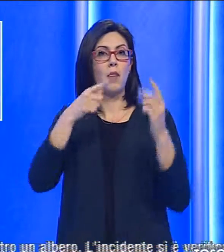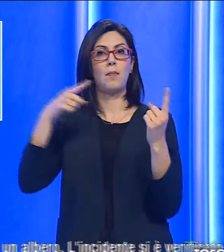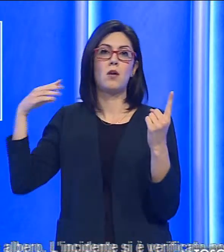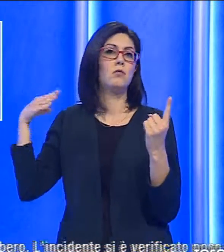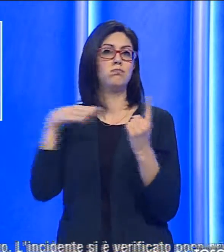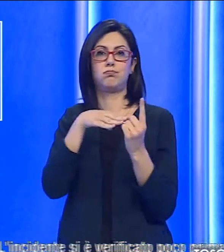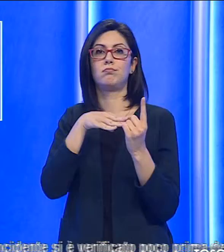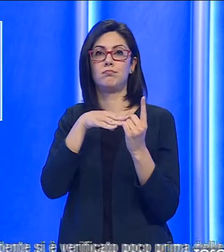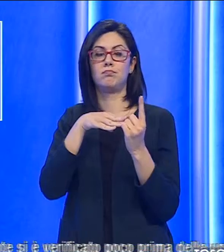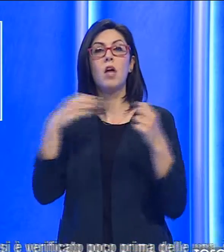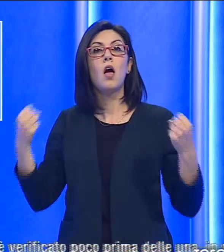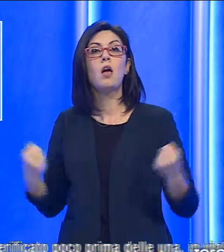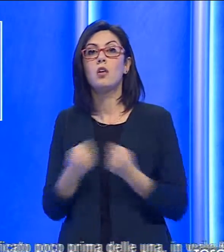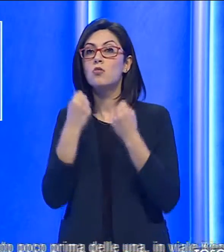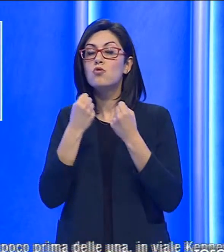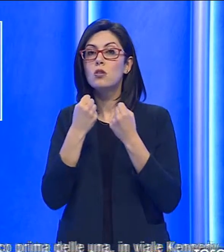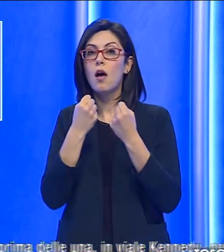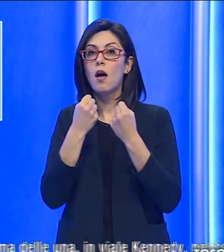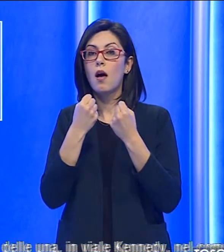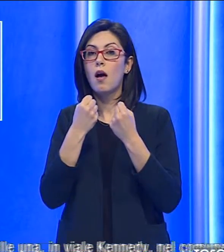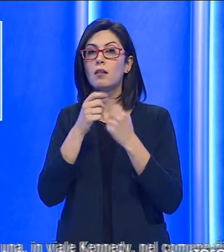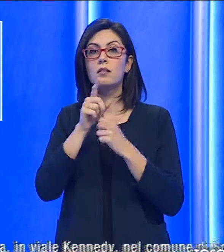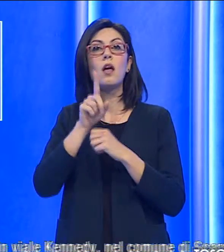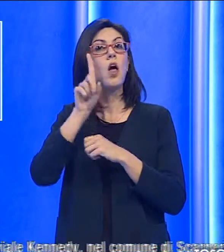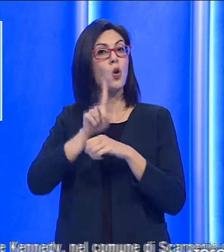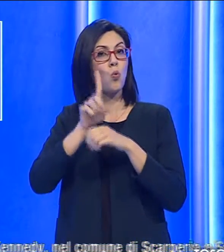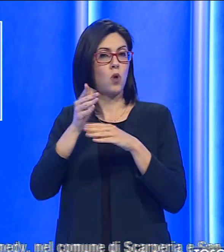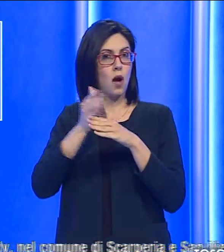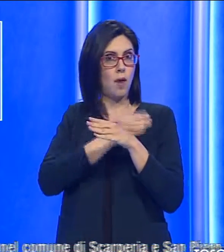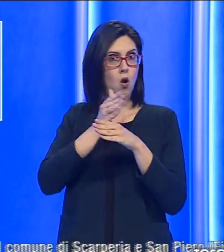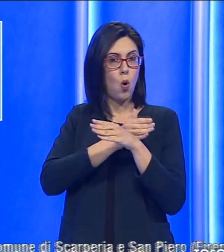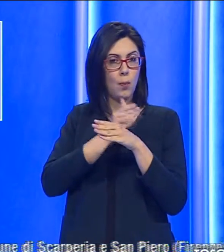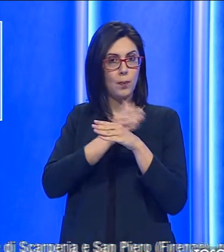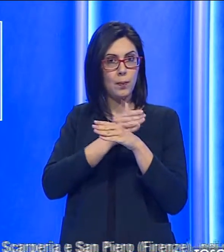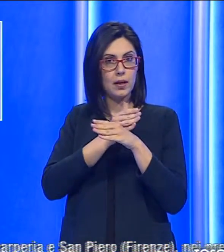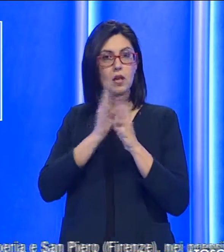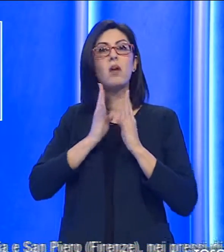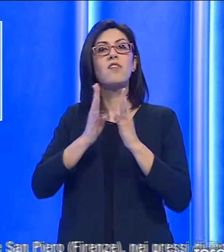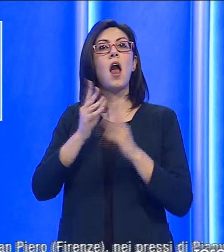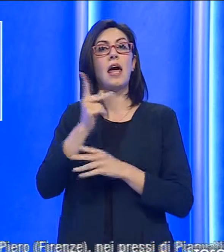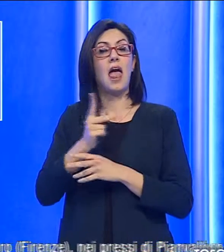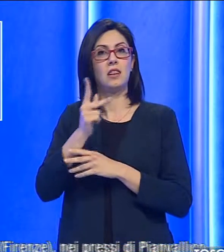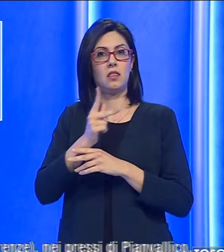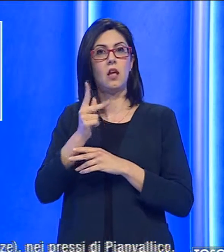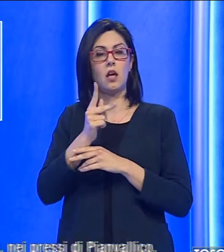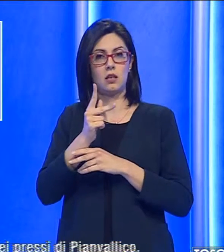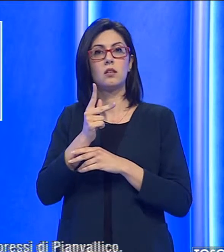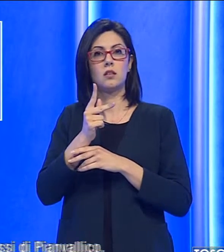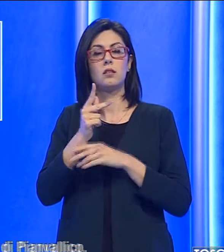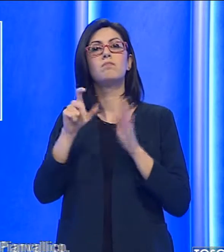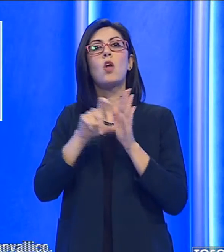L'incidente si è verificato poco prima delle una in Viale Kennedy nel